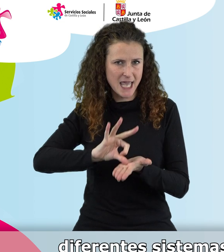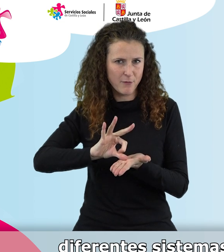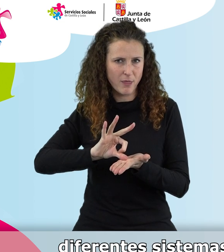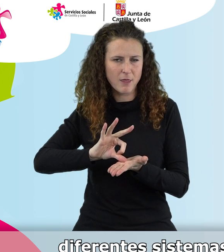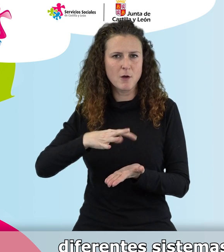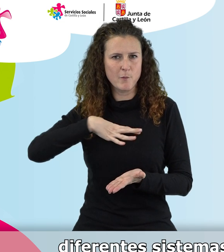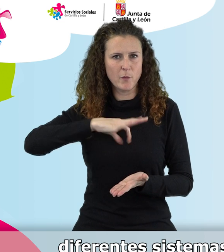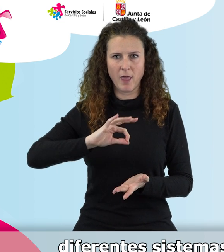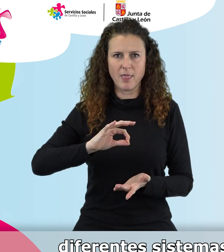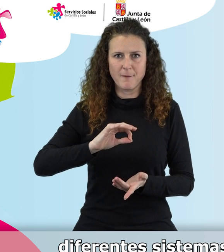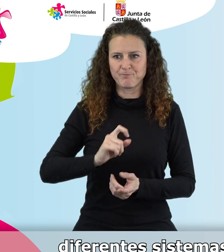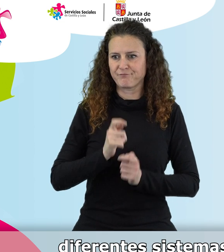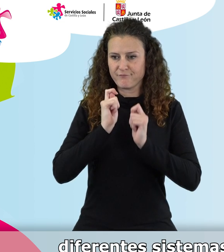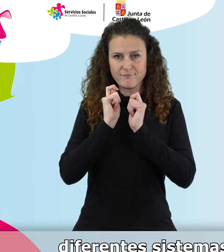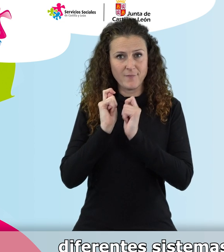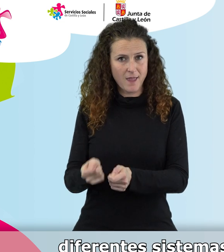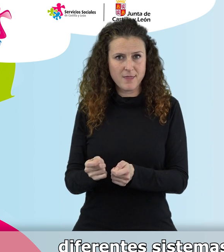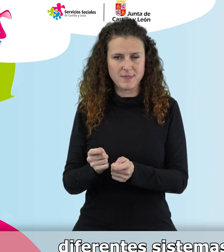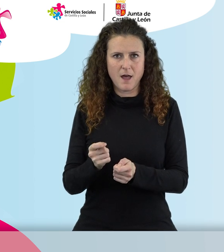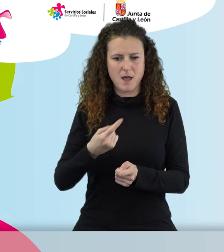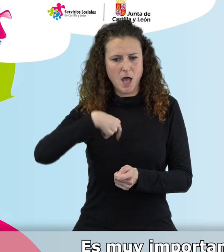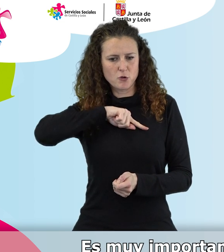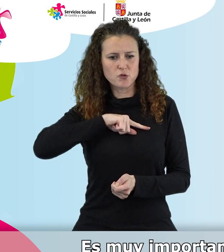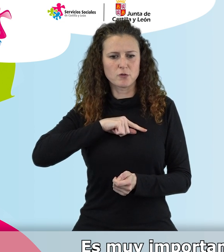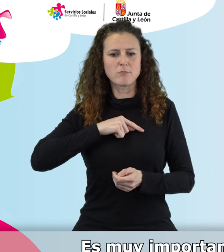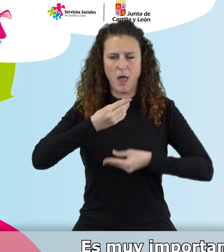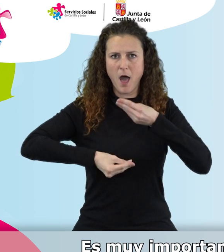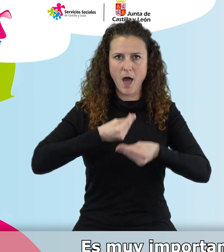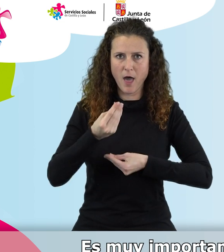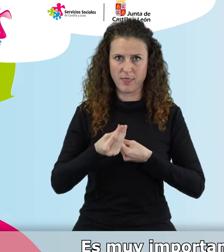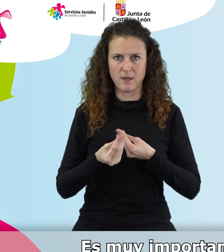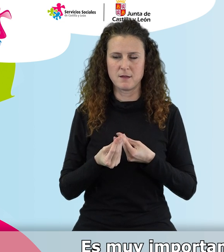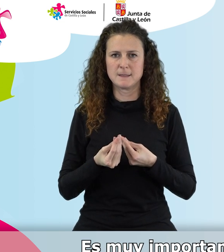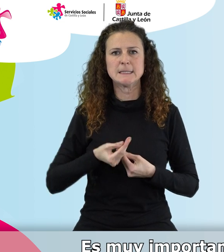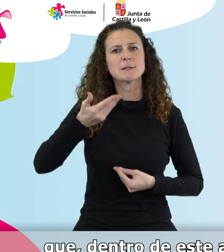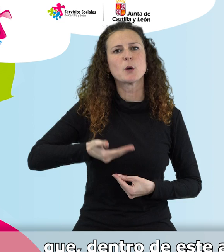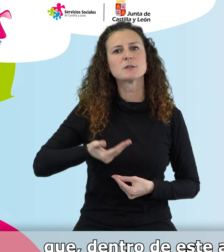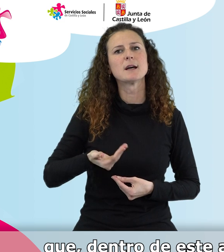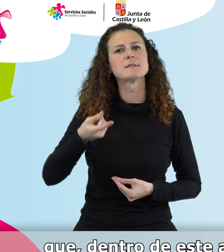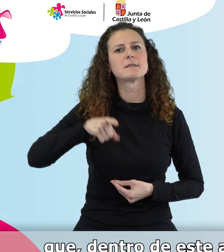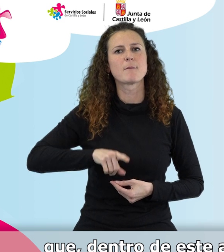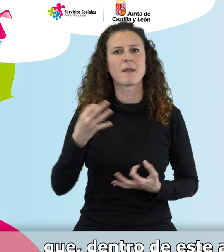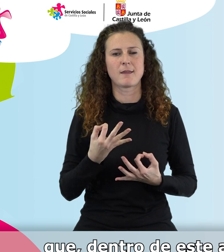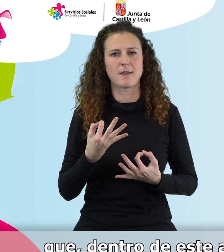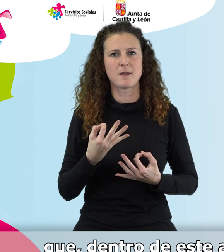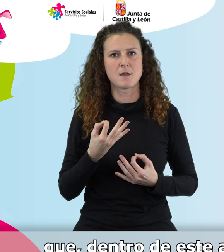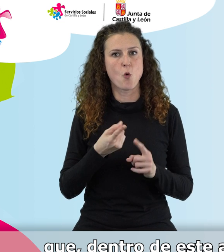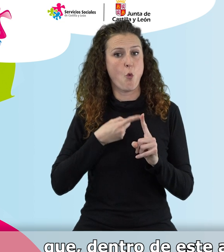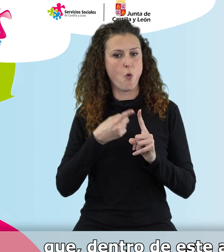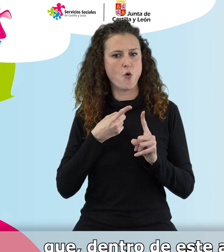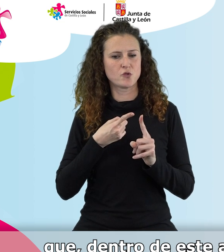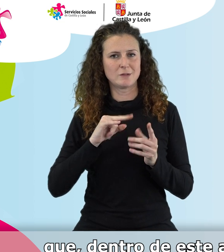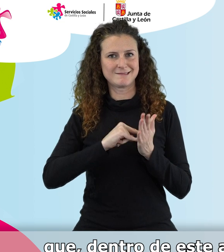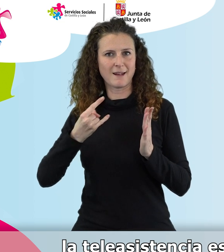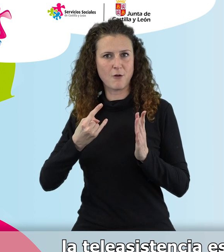permitir diferentes sistemas de detección que nos permiten actuar. Es muy importante también que tengamos en cuenta que dentro de este apartado de uso de dispositivos